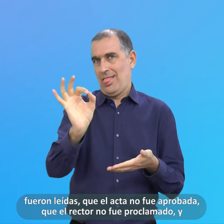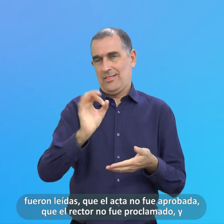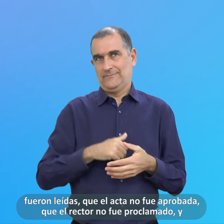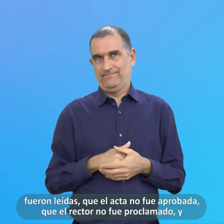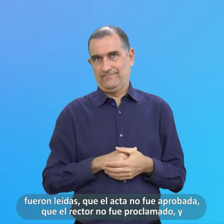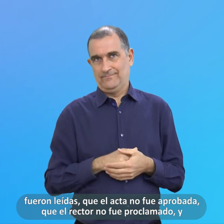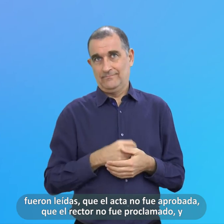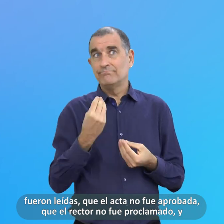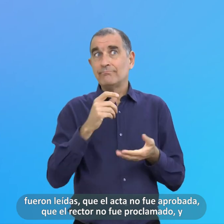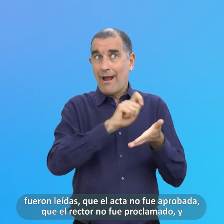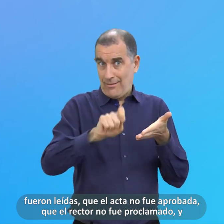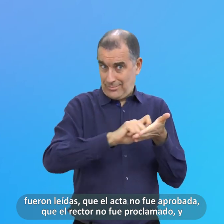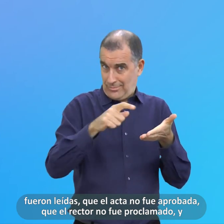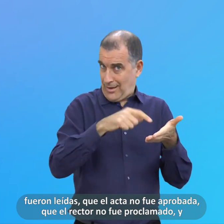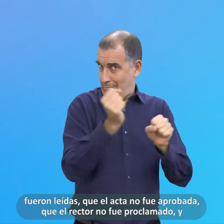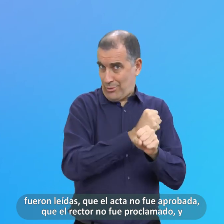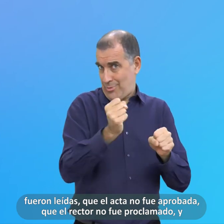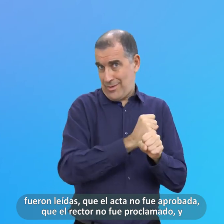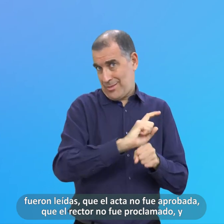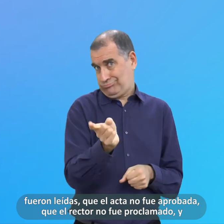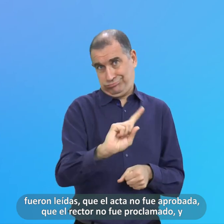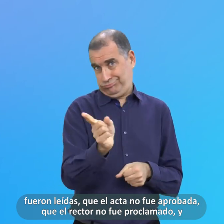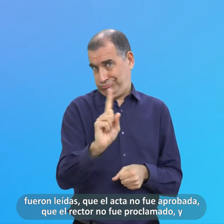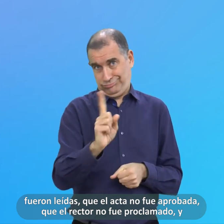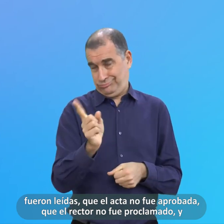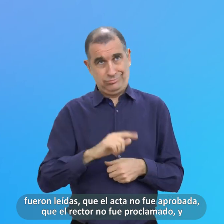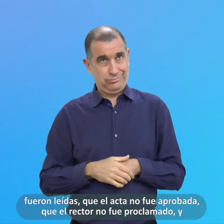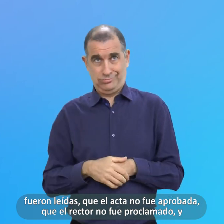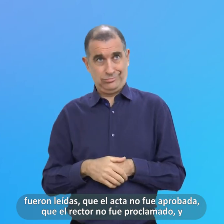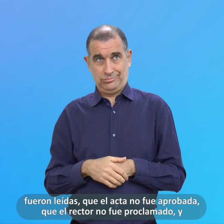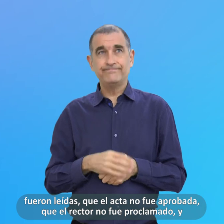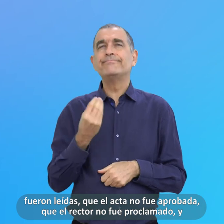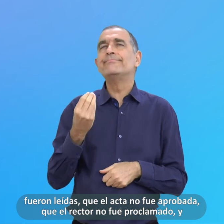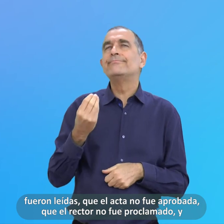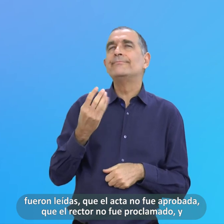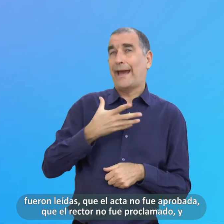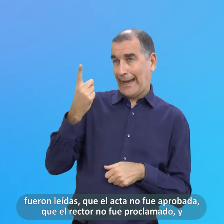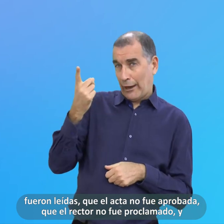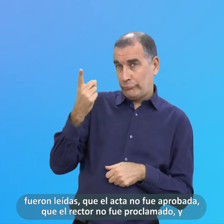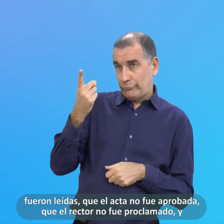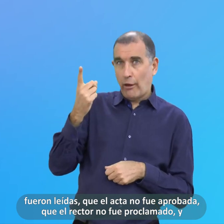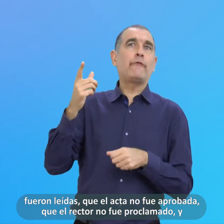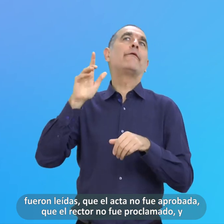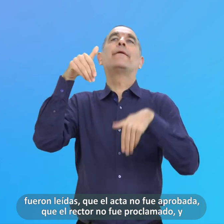Leídas Que El Acta No Fue Aprobada Que El Rector